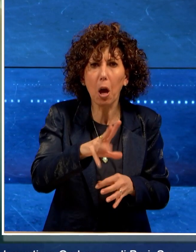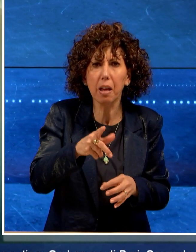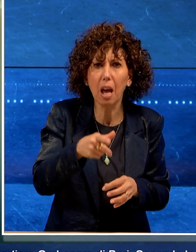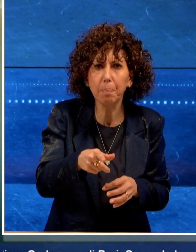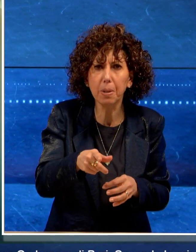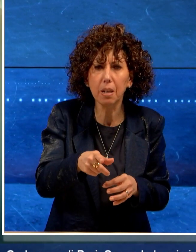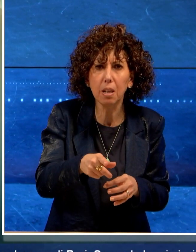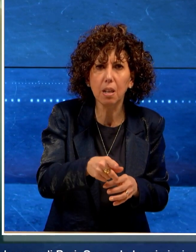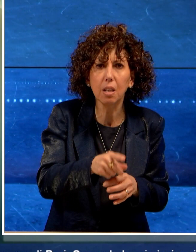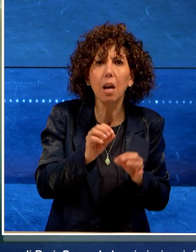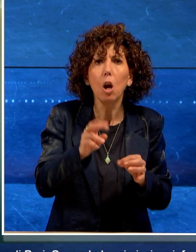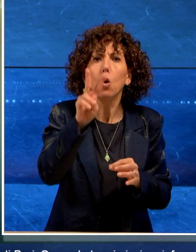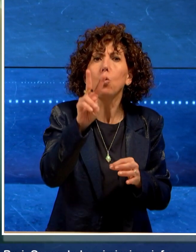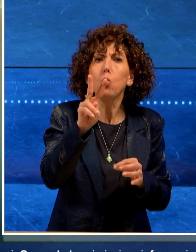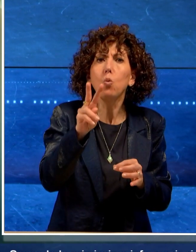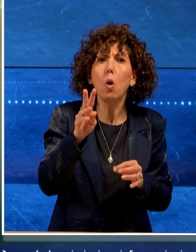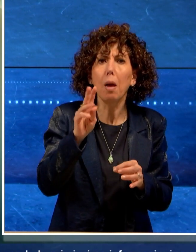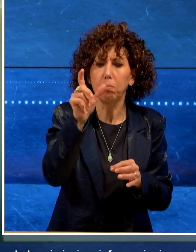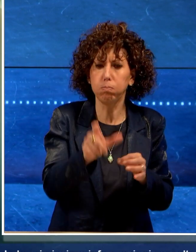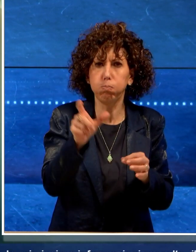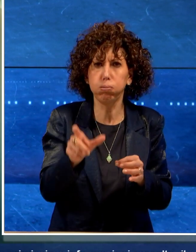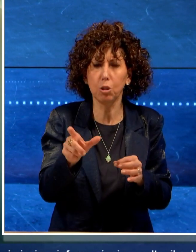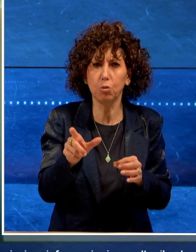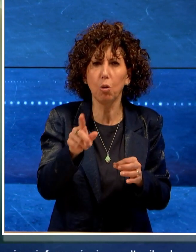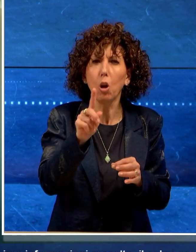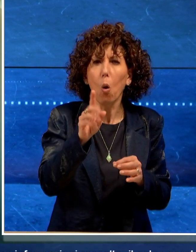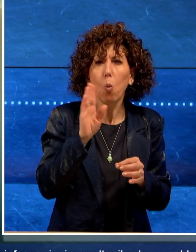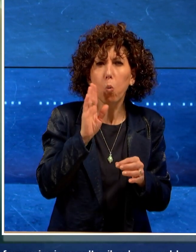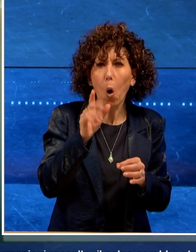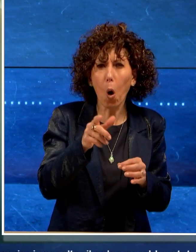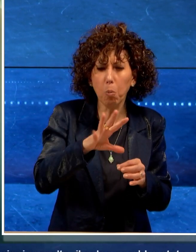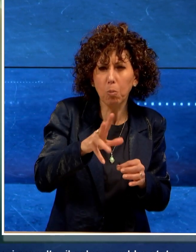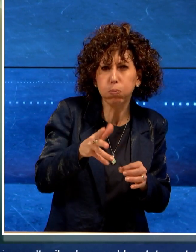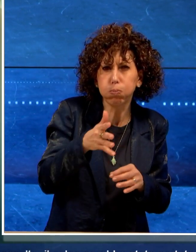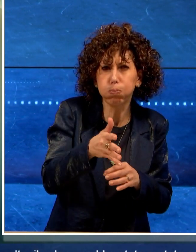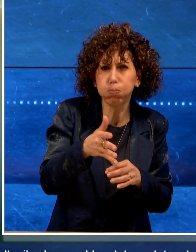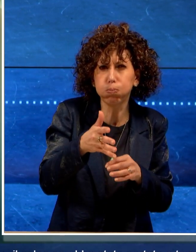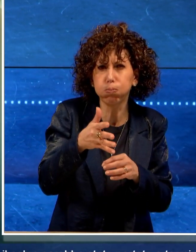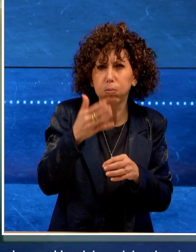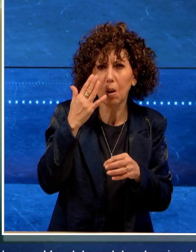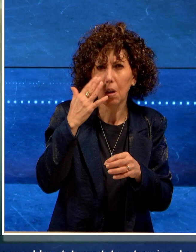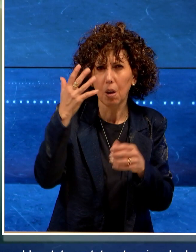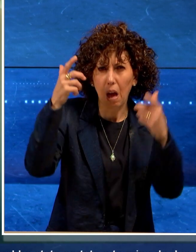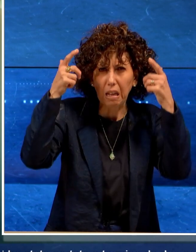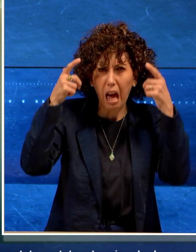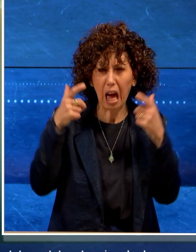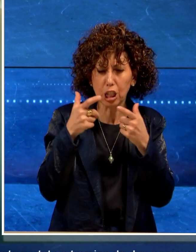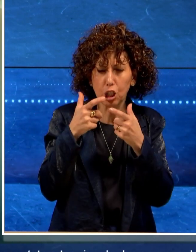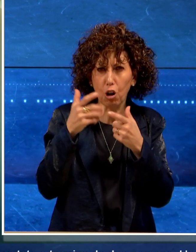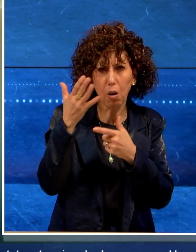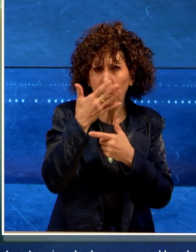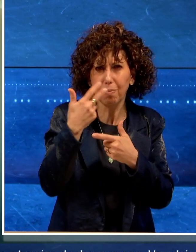stato portato a termine da due persone. Uno dei rapinatori con il volto nascosto da un casco